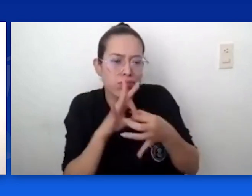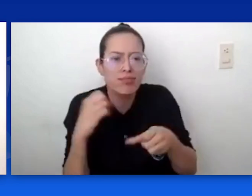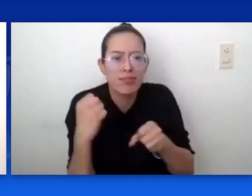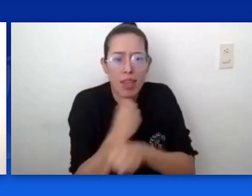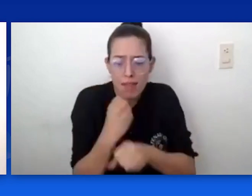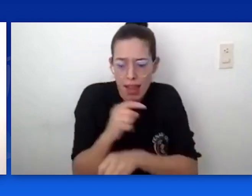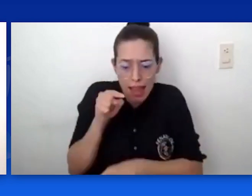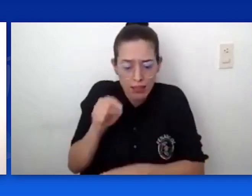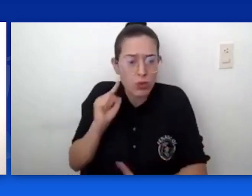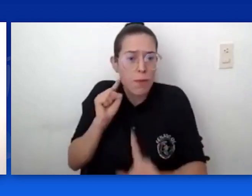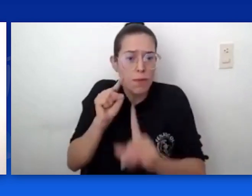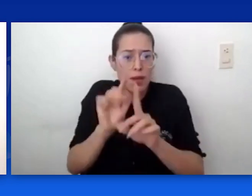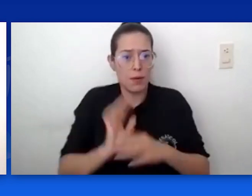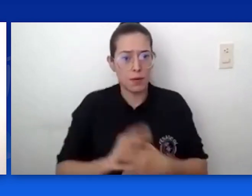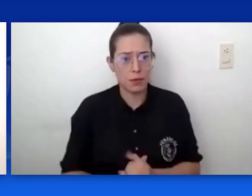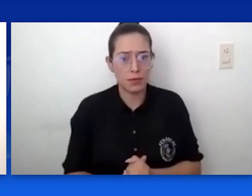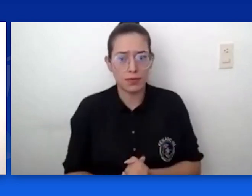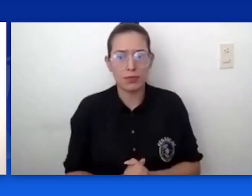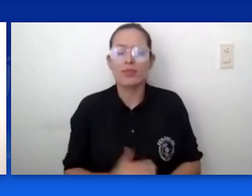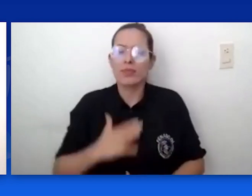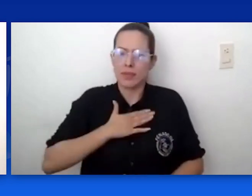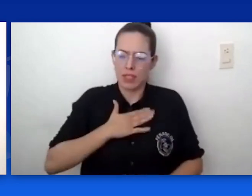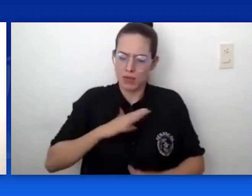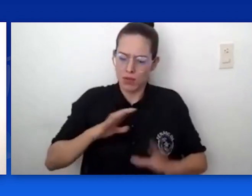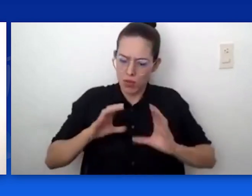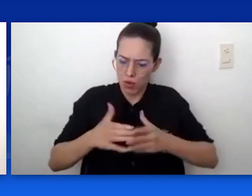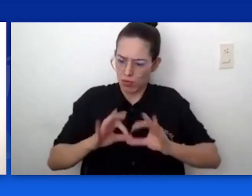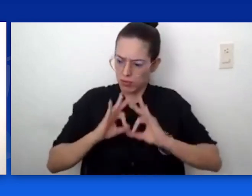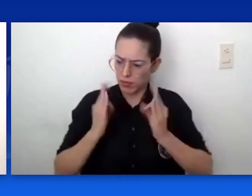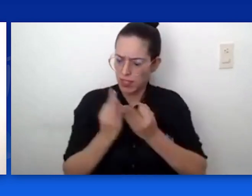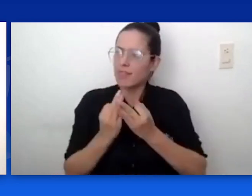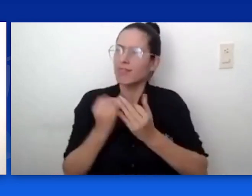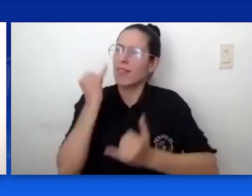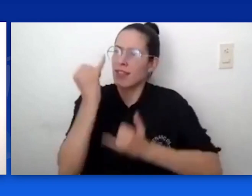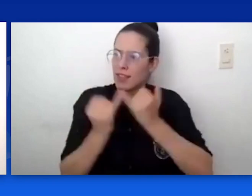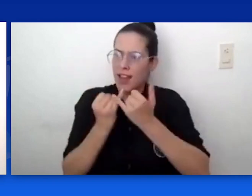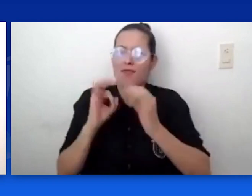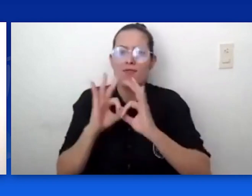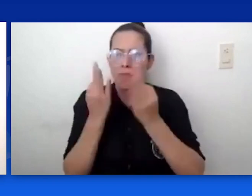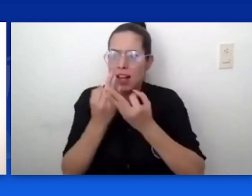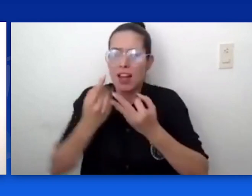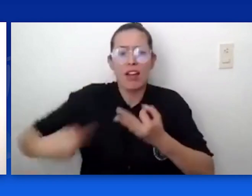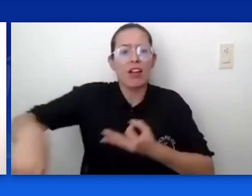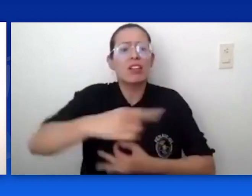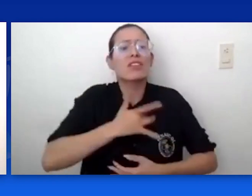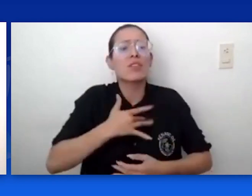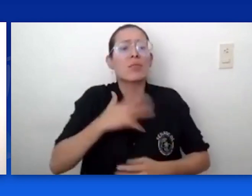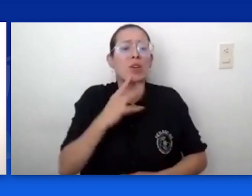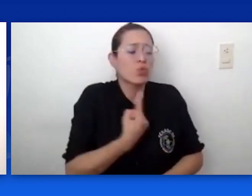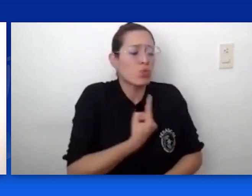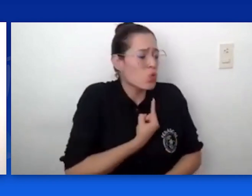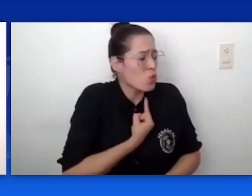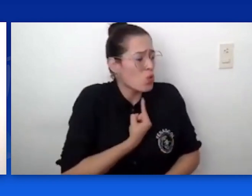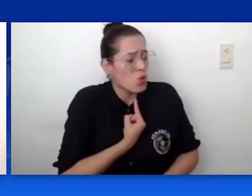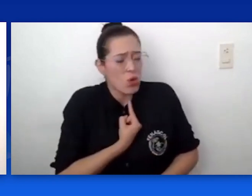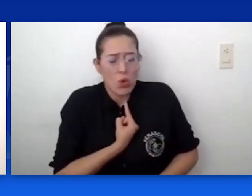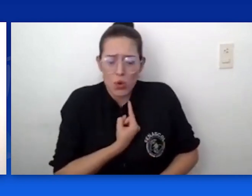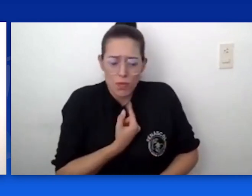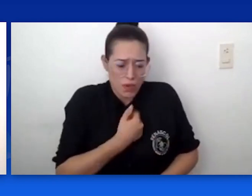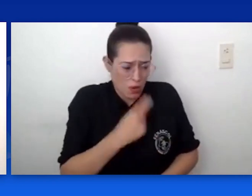nosotros nos sintamos identificados como familia, que no sintamos que estamos solos. A veces nuestro mayor temor